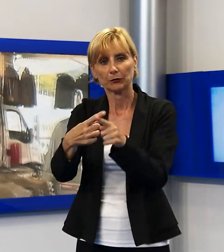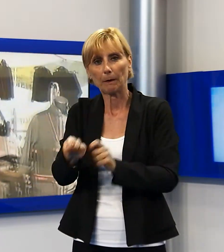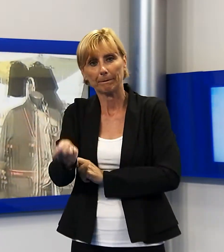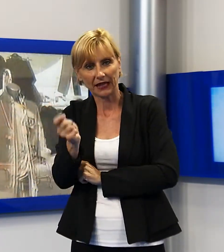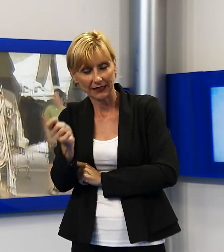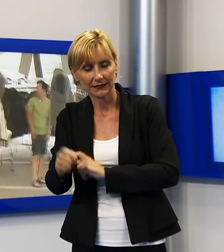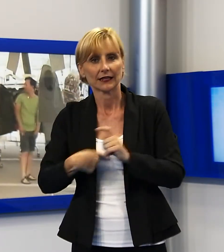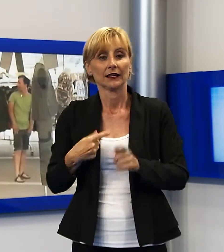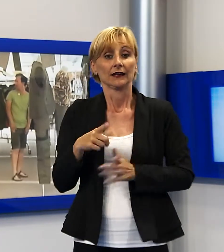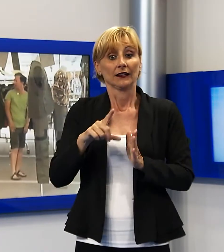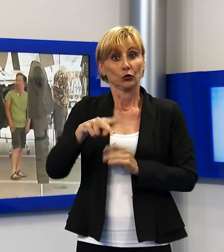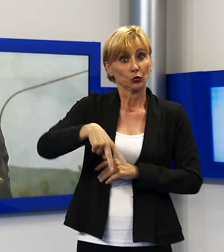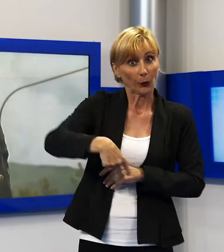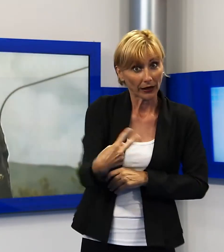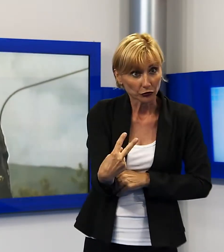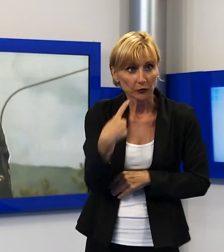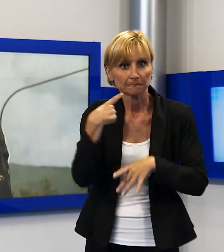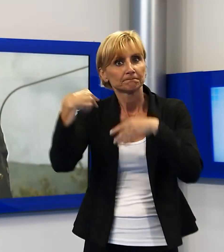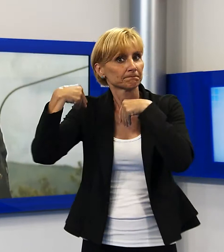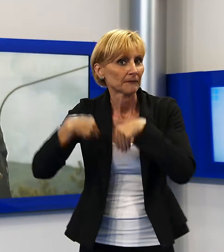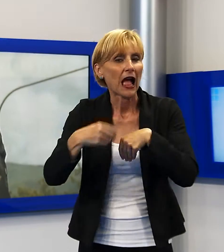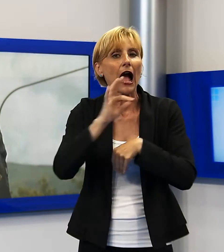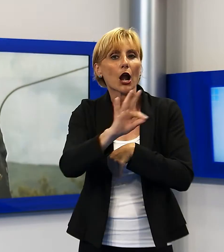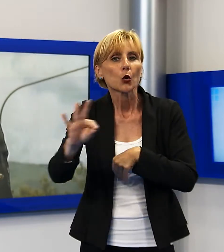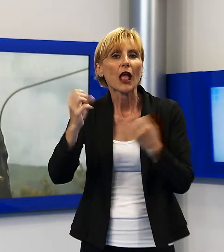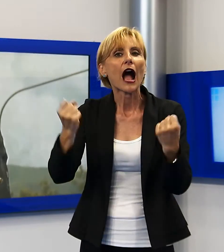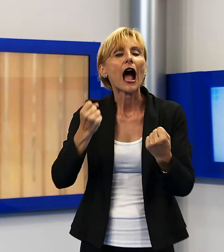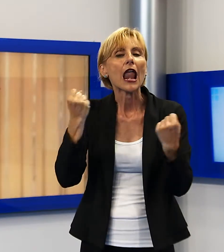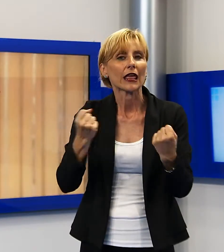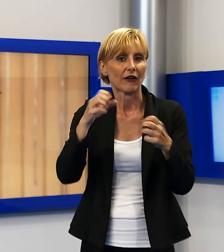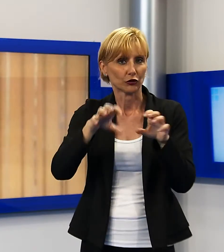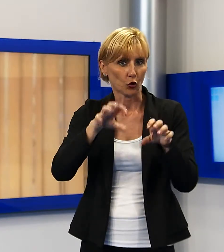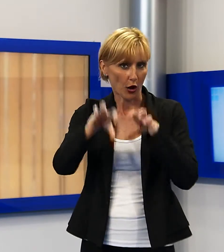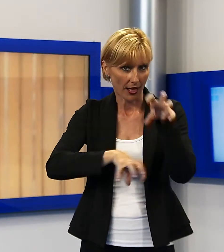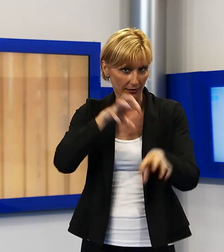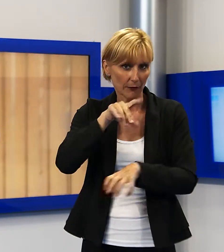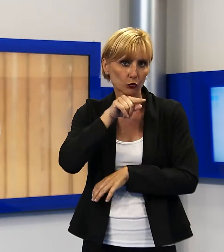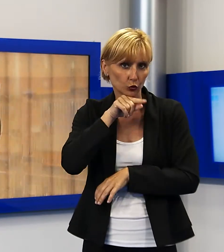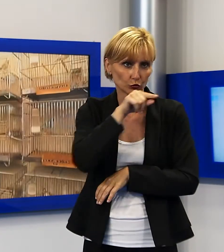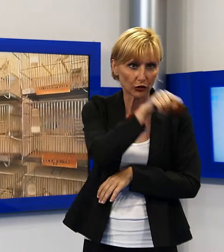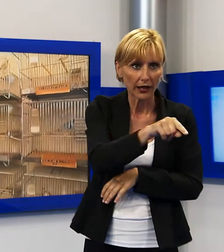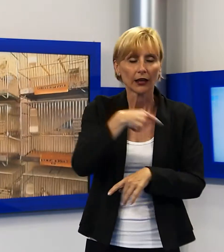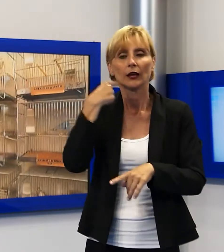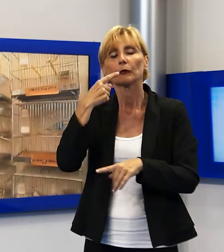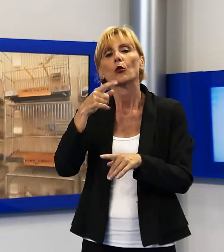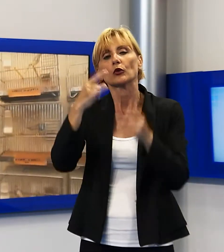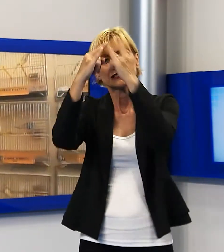partecipato anche alcuni allevatori di selvaggina da lancio e c'era anche uno stand dedicato al gruppo ornitologico lucchese.